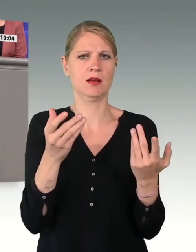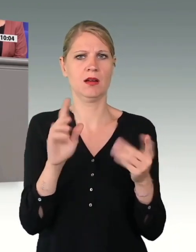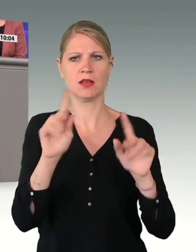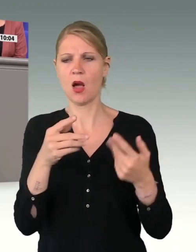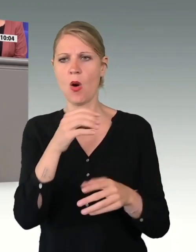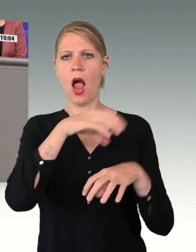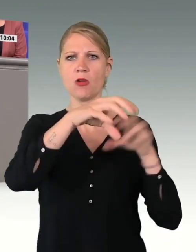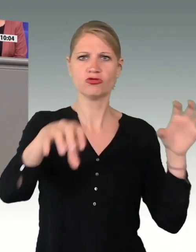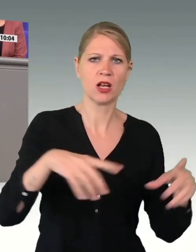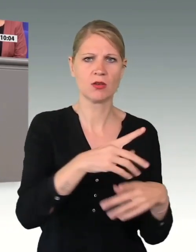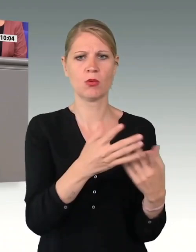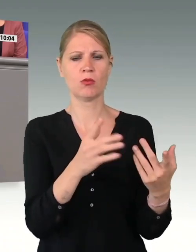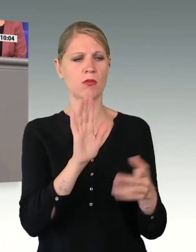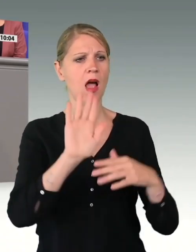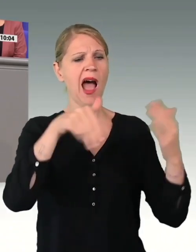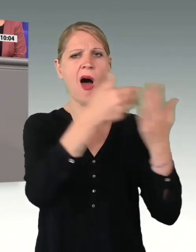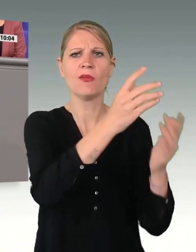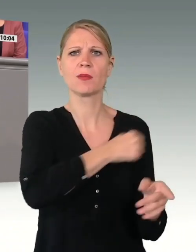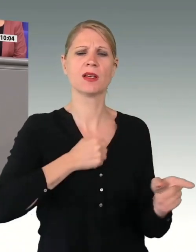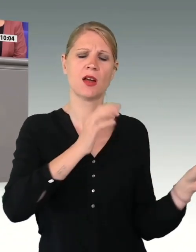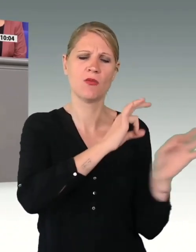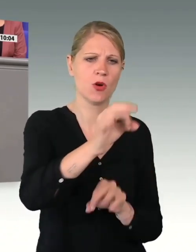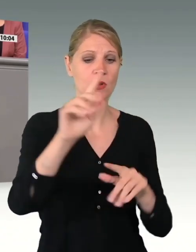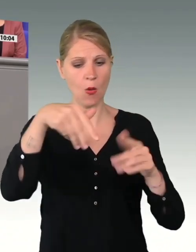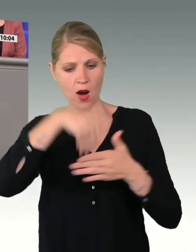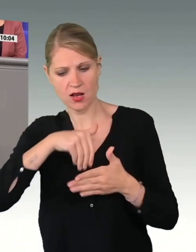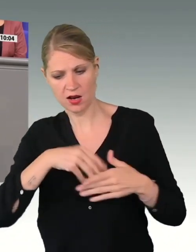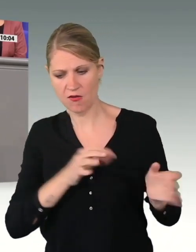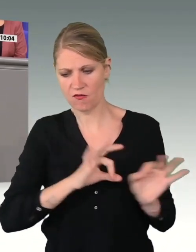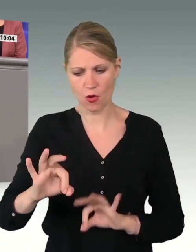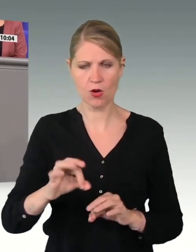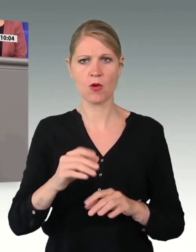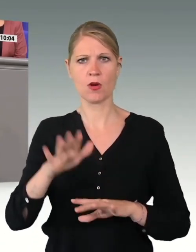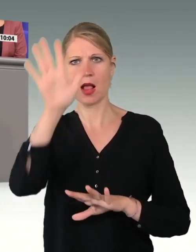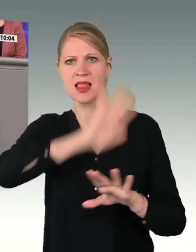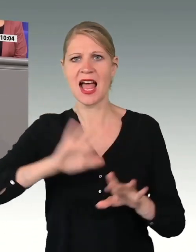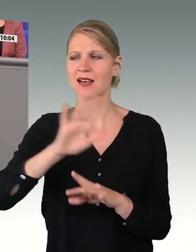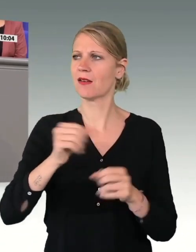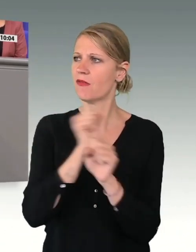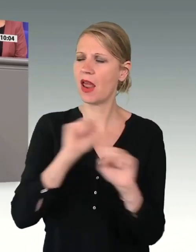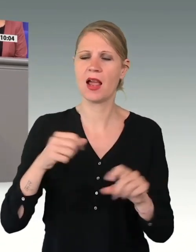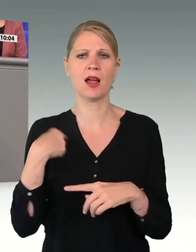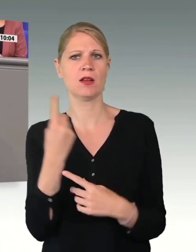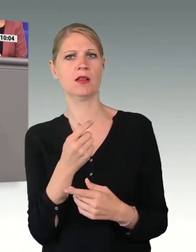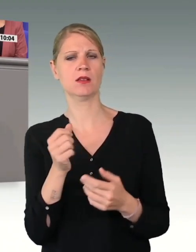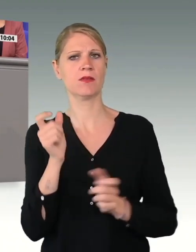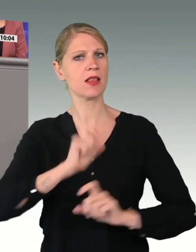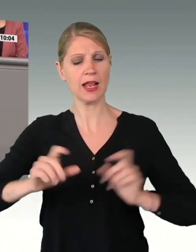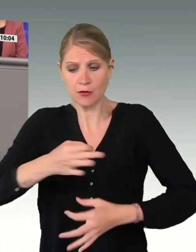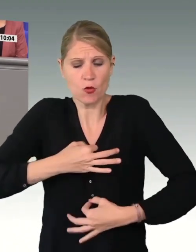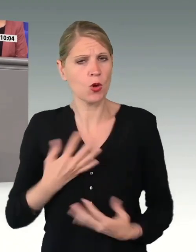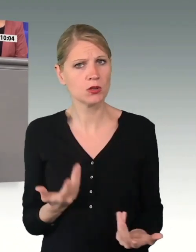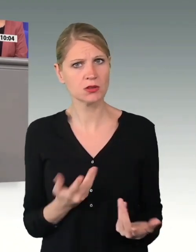Ausstattung, die unsere Aufträge erst ermöglicht, und die innere Führung unserer Land und unsere Freiheit als mündige StaatsbürgerInnen zu verteidigen